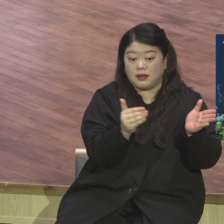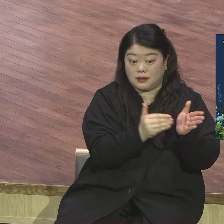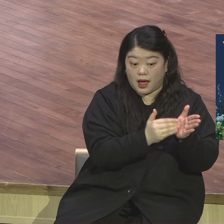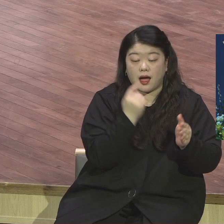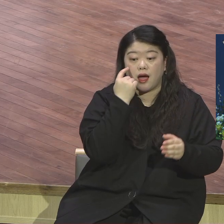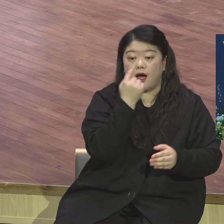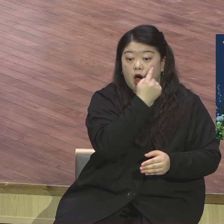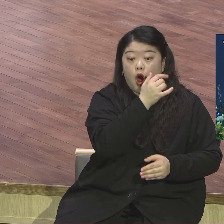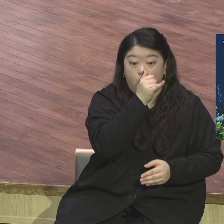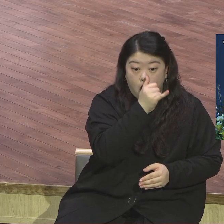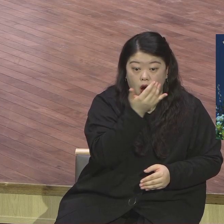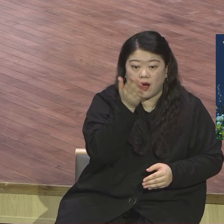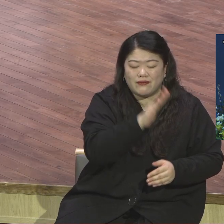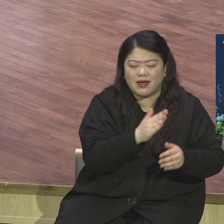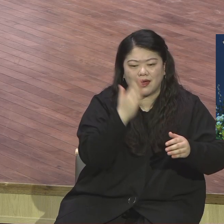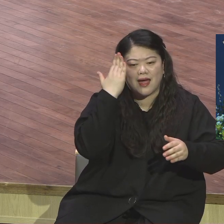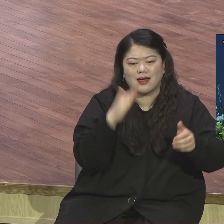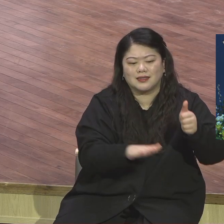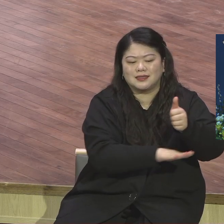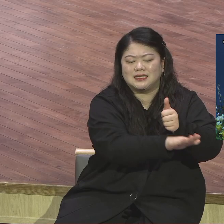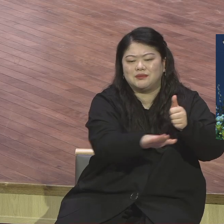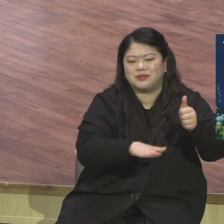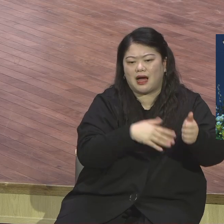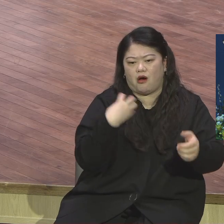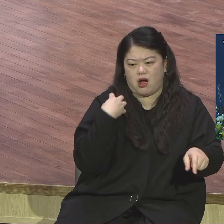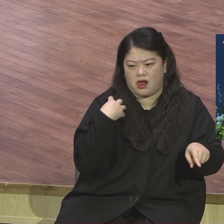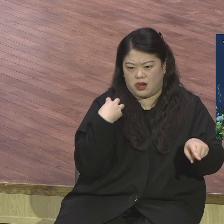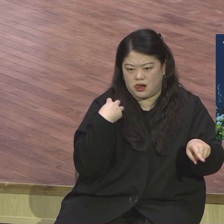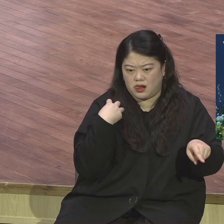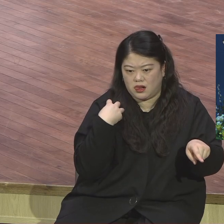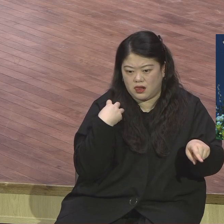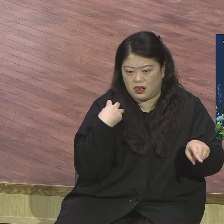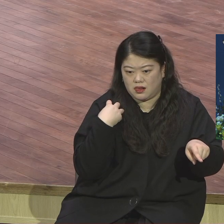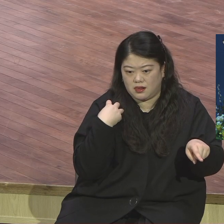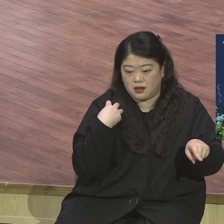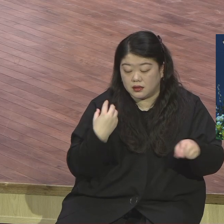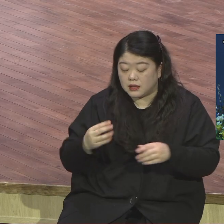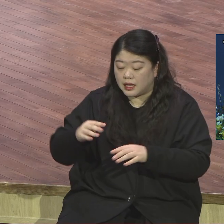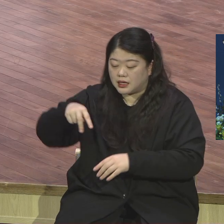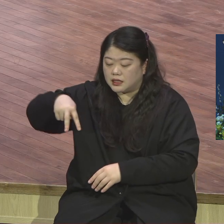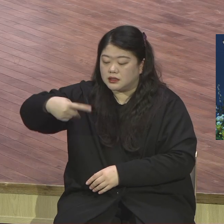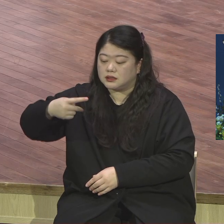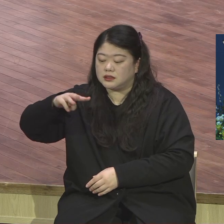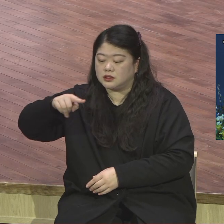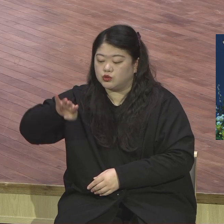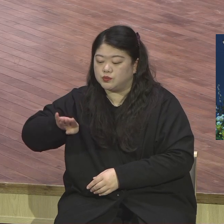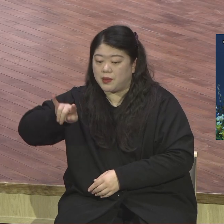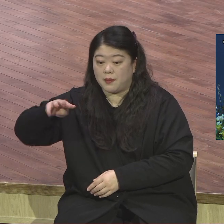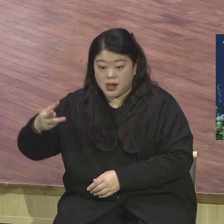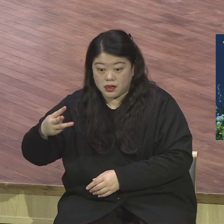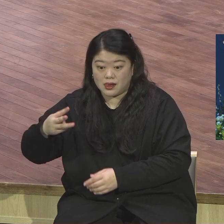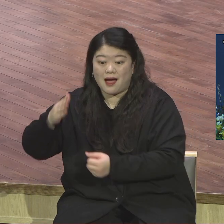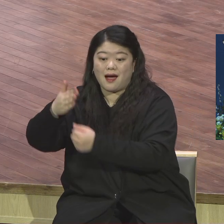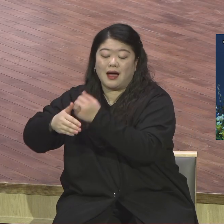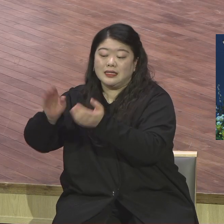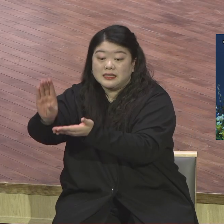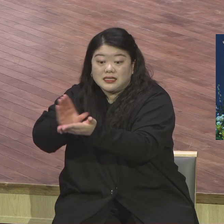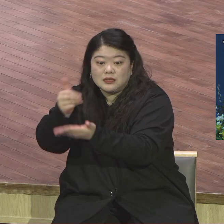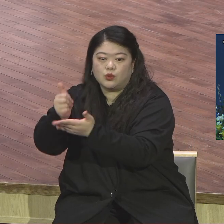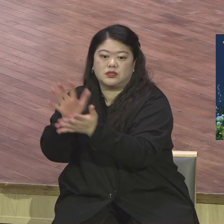수르바벨 성전은 예수 그리스도 하나님께서 직접 오셨다는 것입니다. 그림자